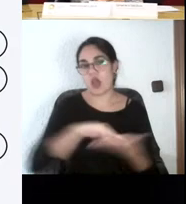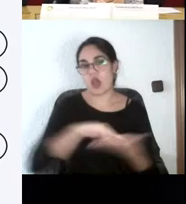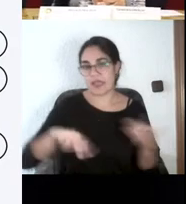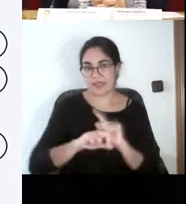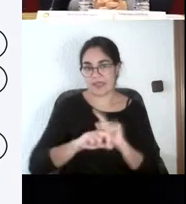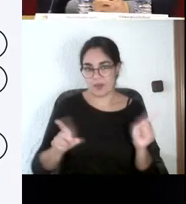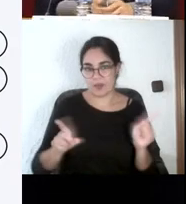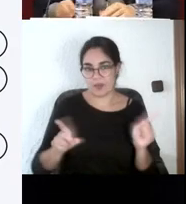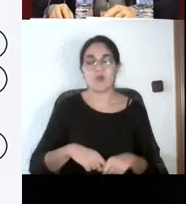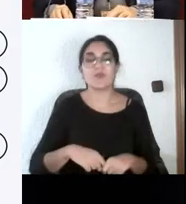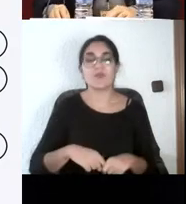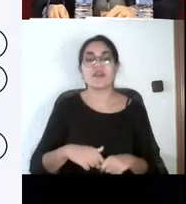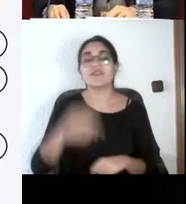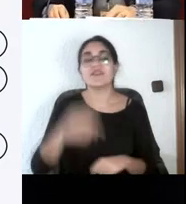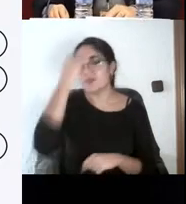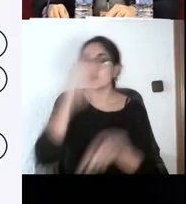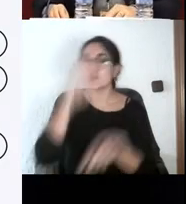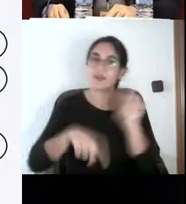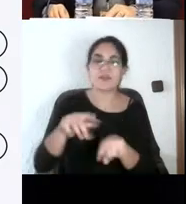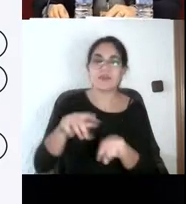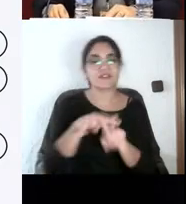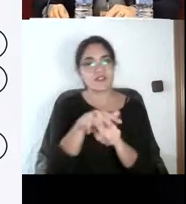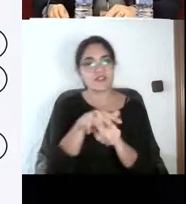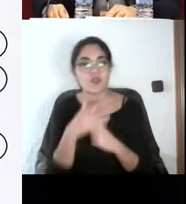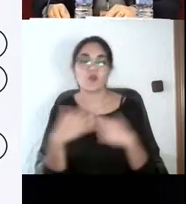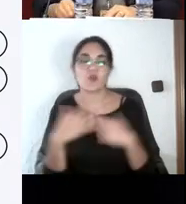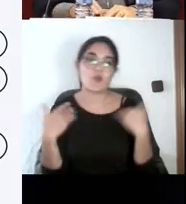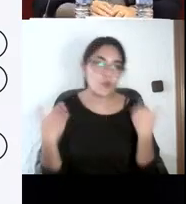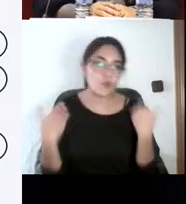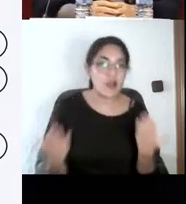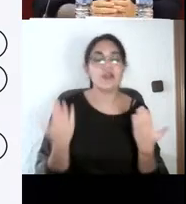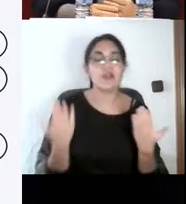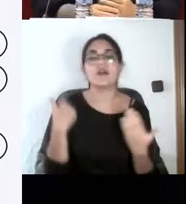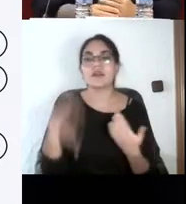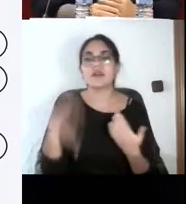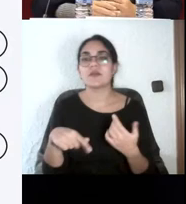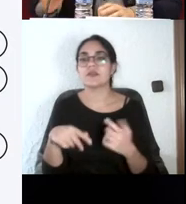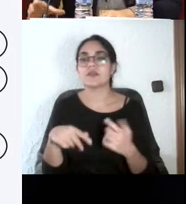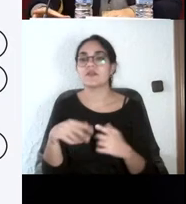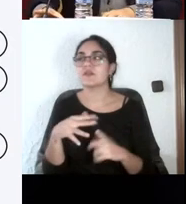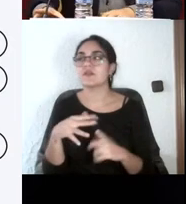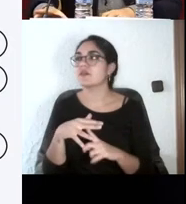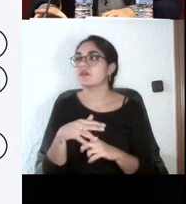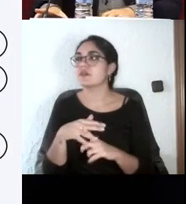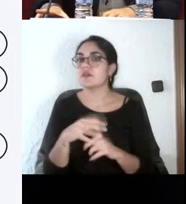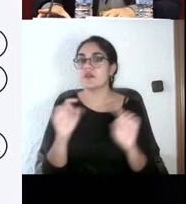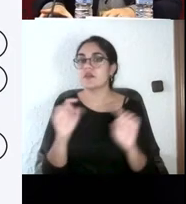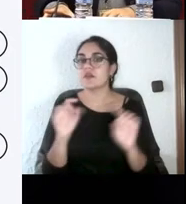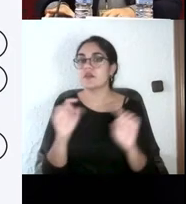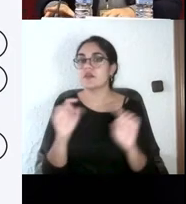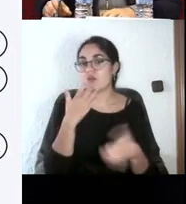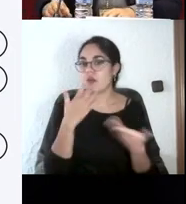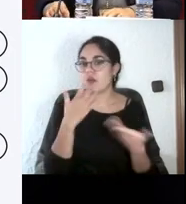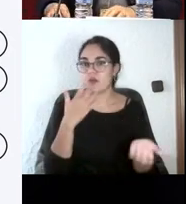del contexto, depende de lo que estemos viviendo también. Es una universidad muy rica,